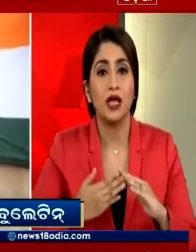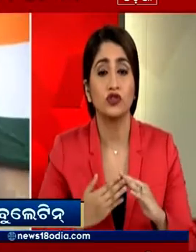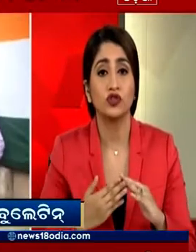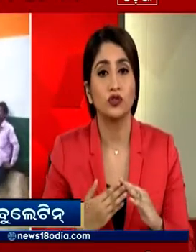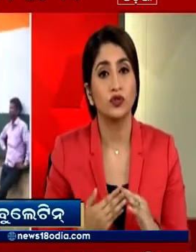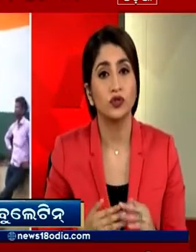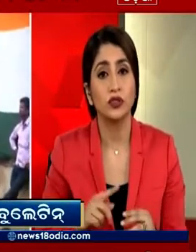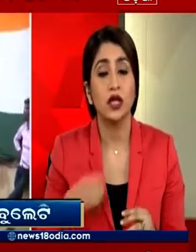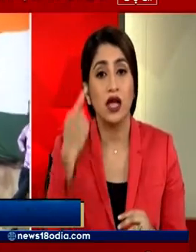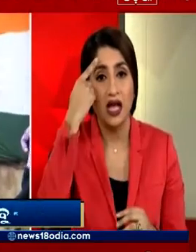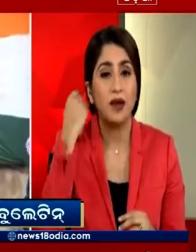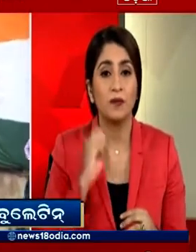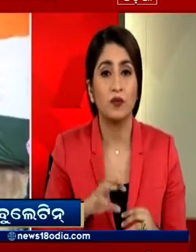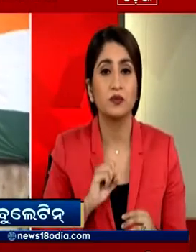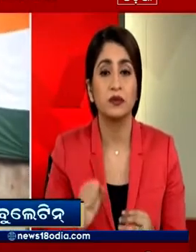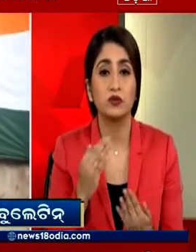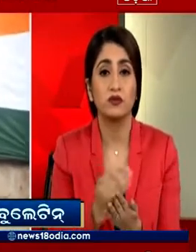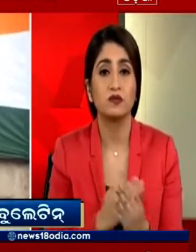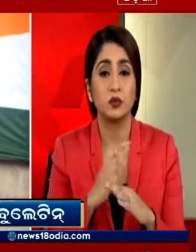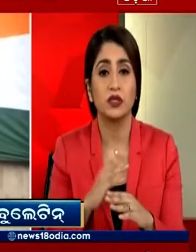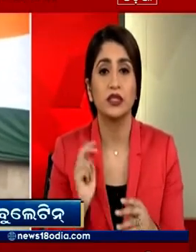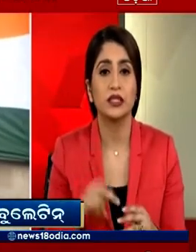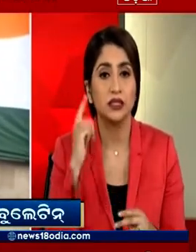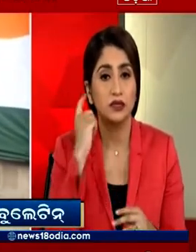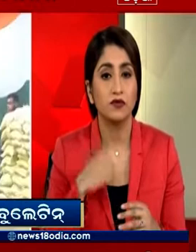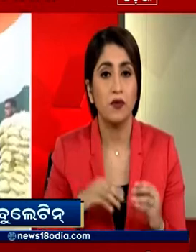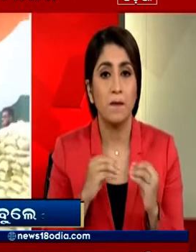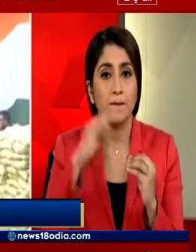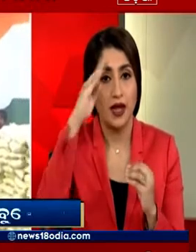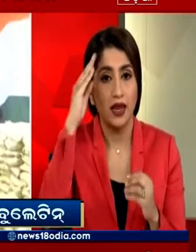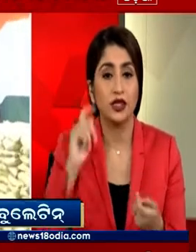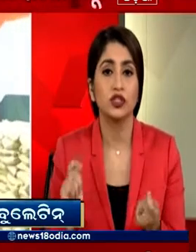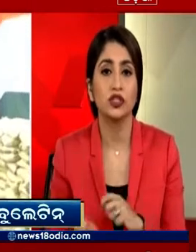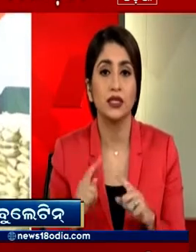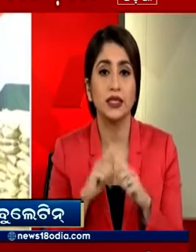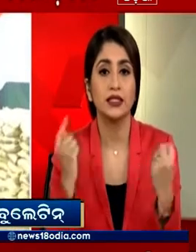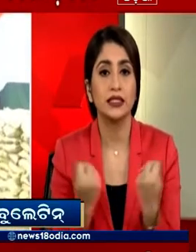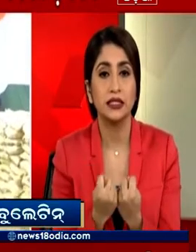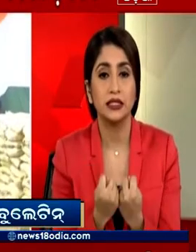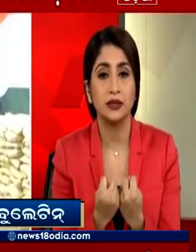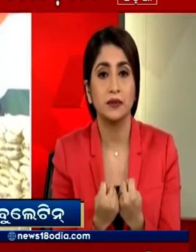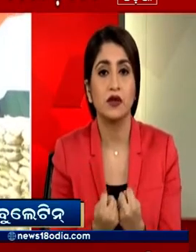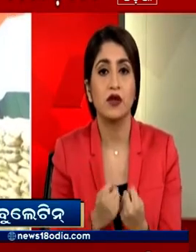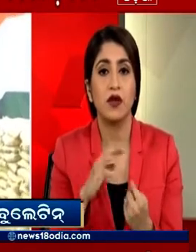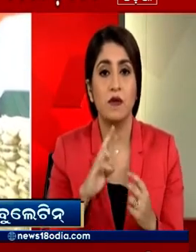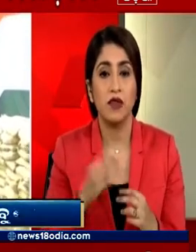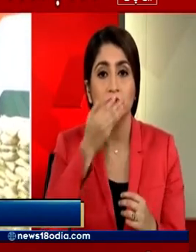जिसकी वजह से प्रदूशन का स्टर कम करने की कोशिशे की जा रही है इस दोरान बांगलादेश क्रुके टीम के खेलारी भी